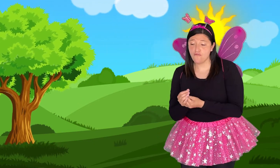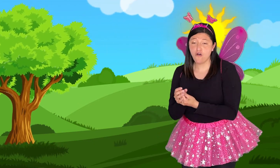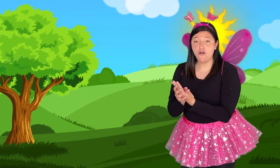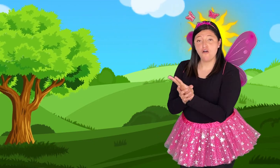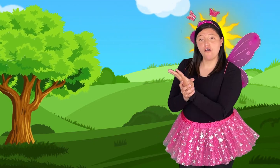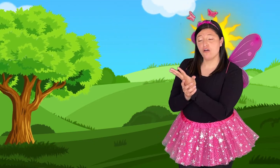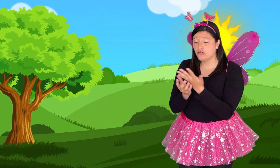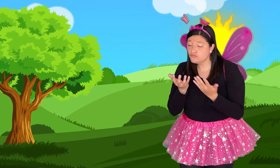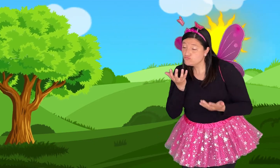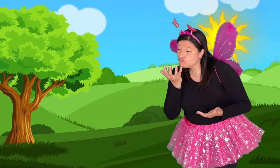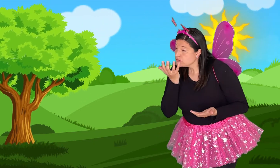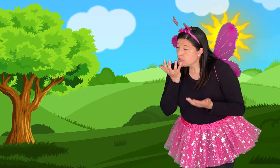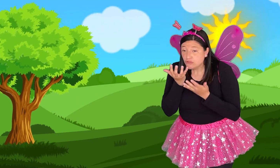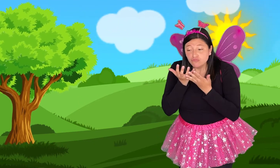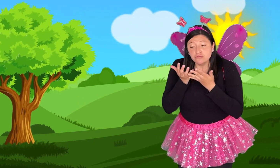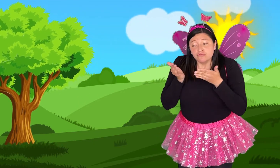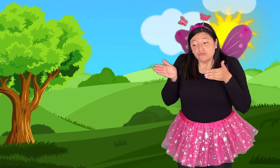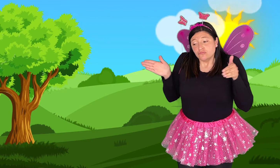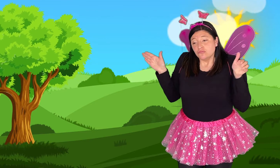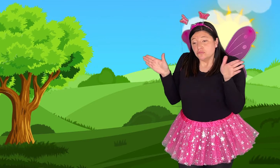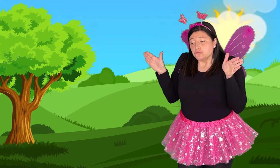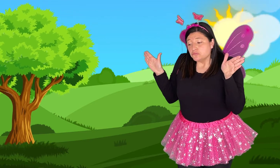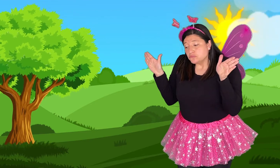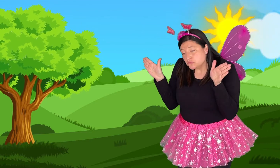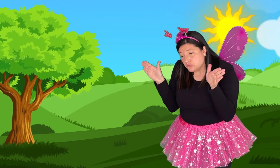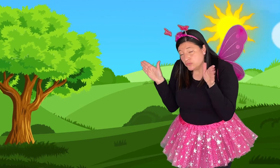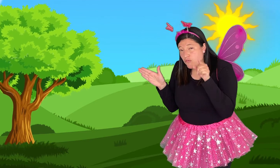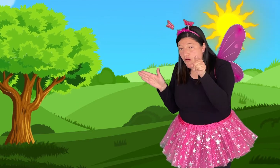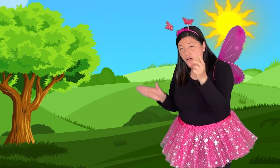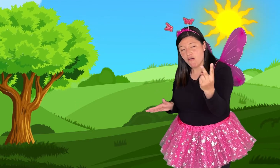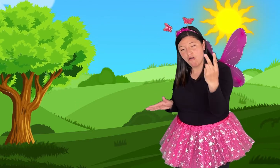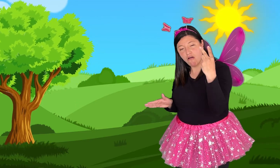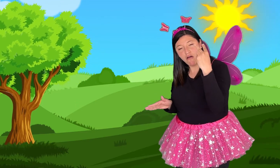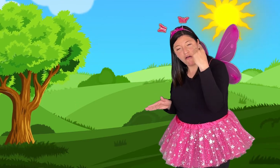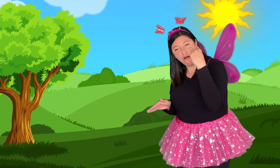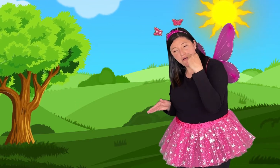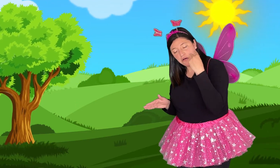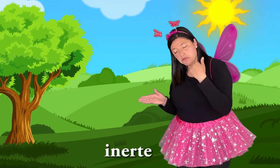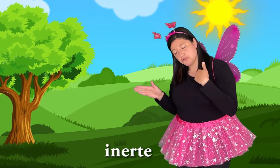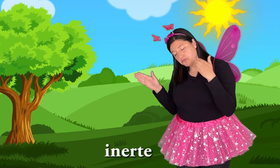Quizás sobre una rosa me hallarás muy pronto inerte.